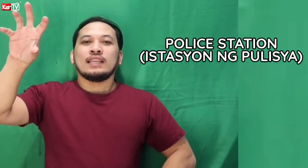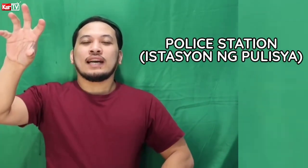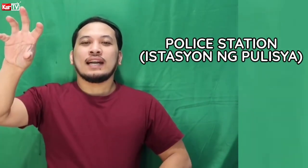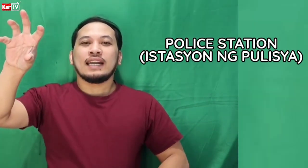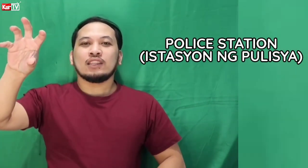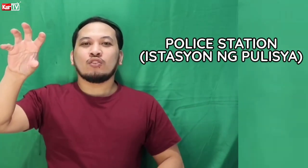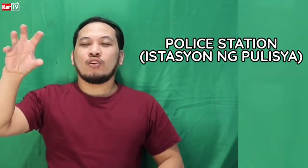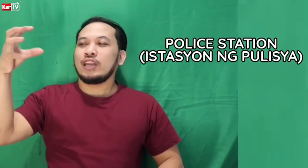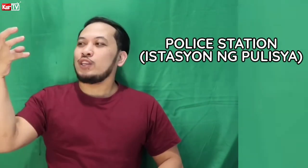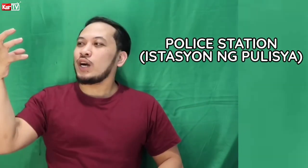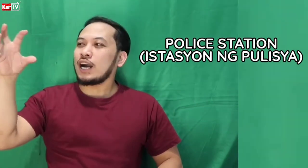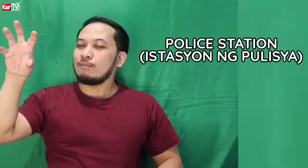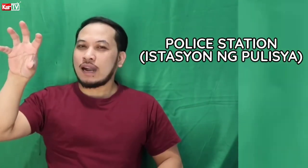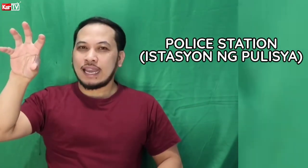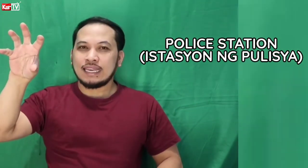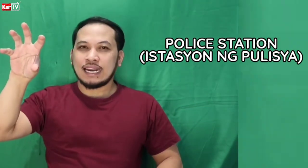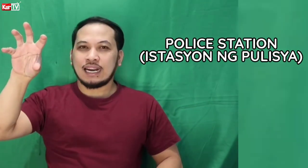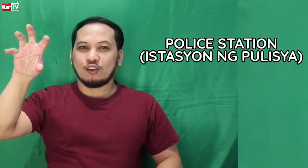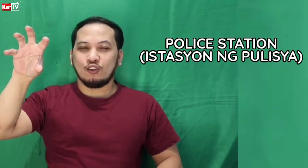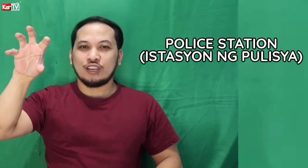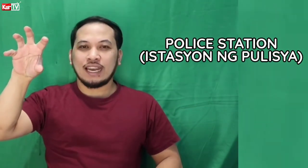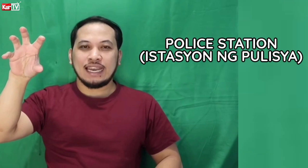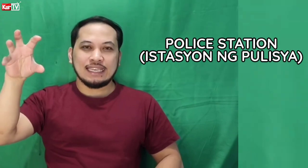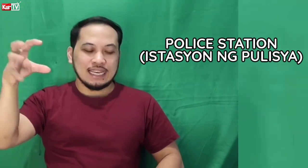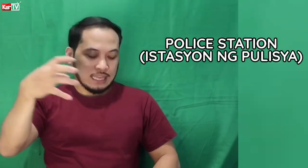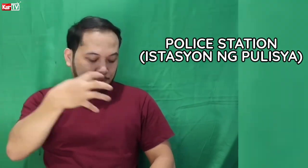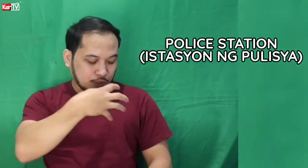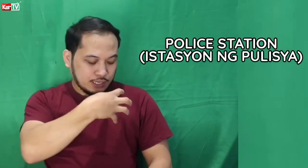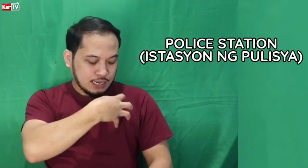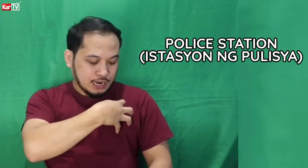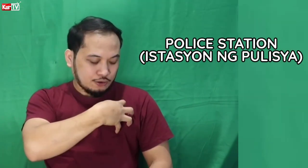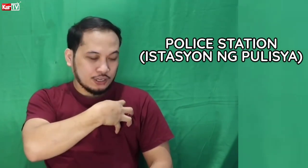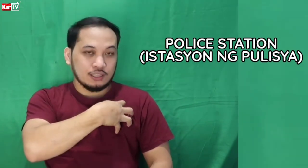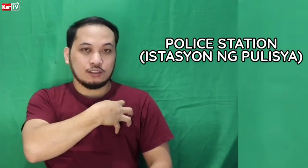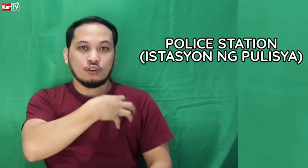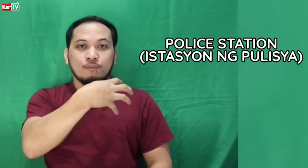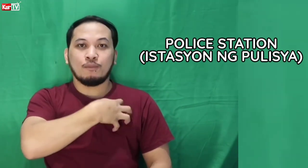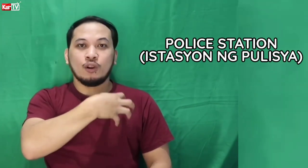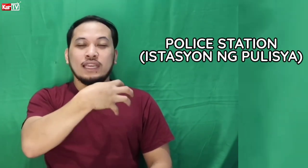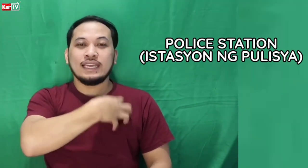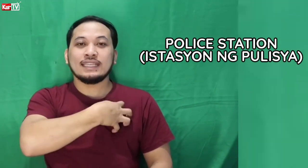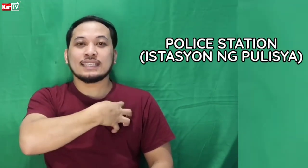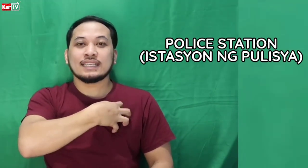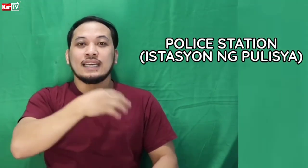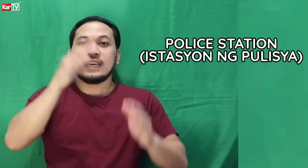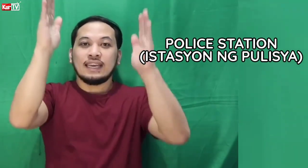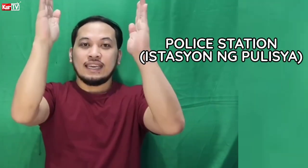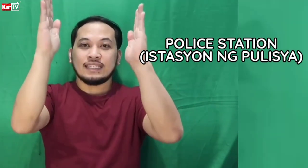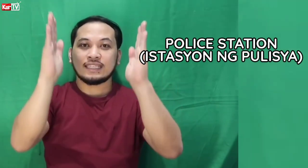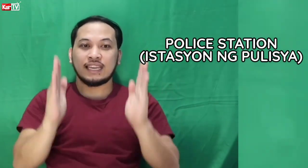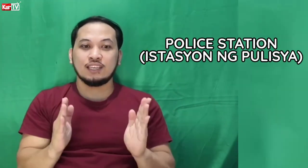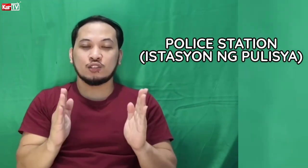nakaganito ang inyong kamay. Nakaklon na ganyan. Tapos, ilagay nyo siya dito. Police Station.